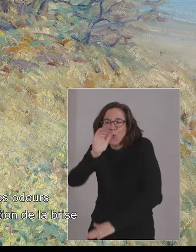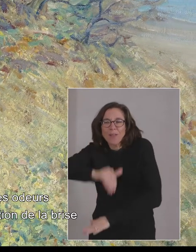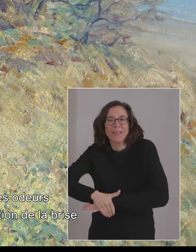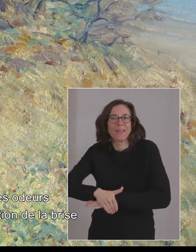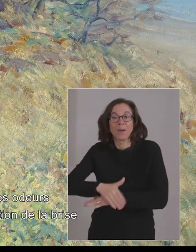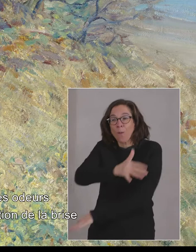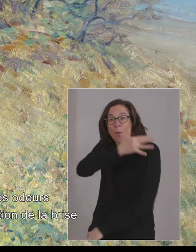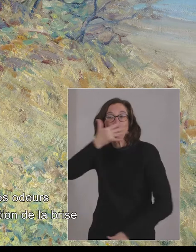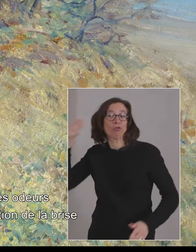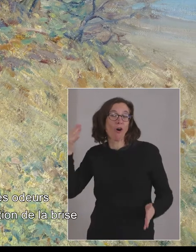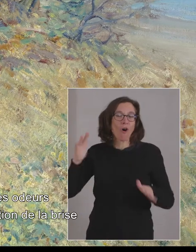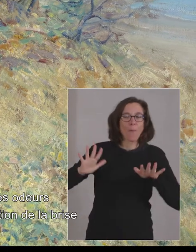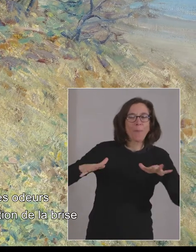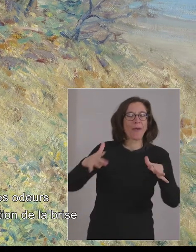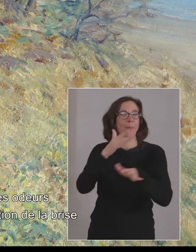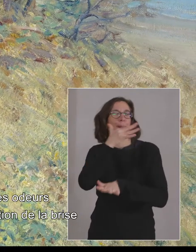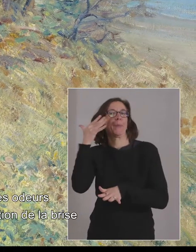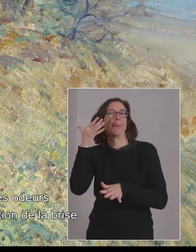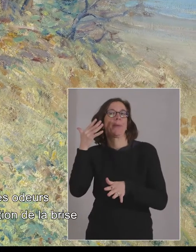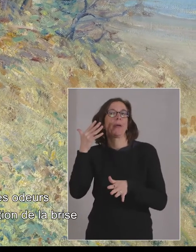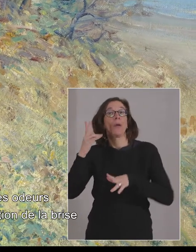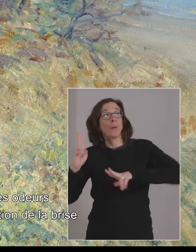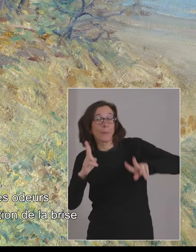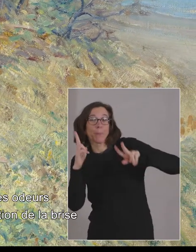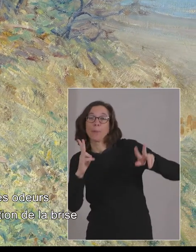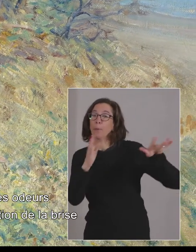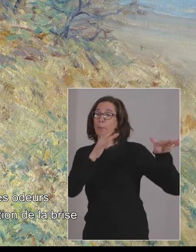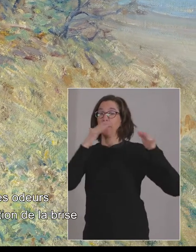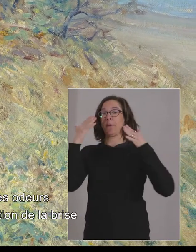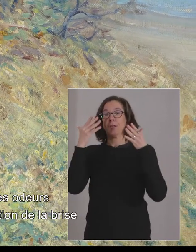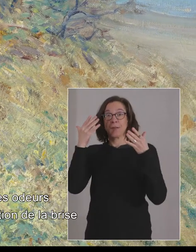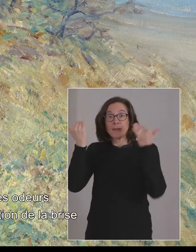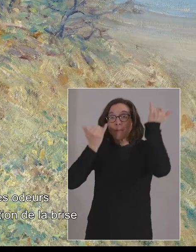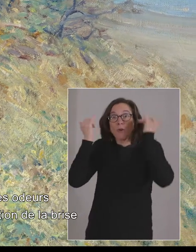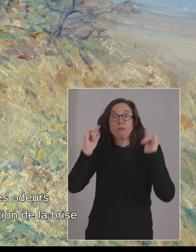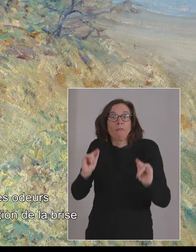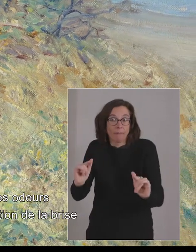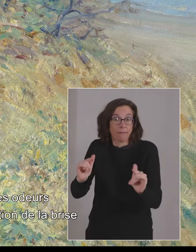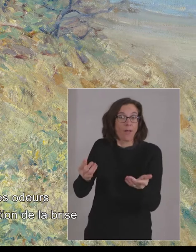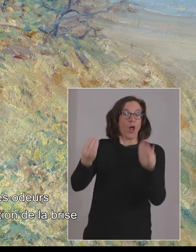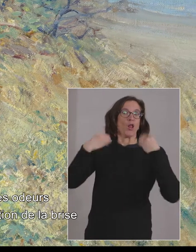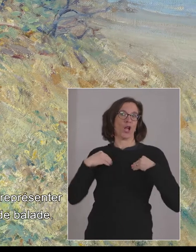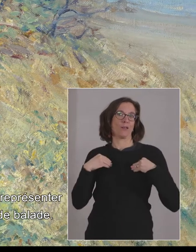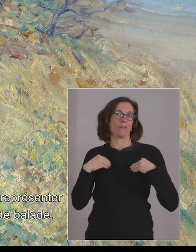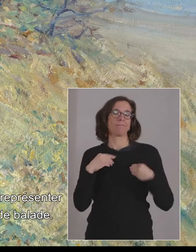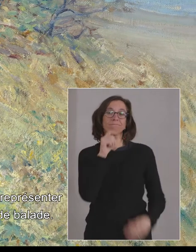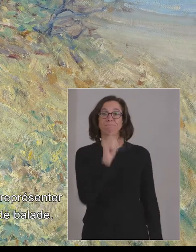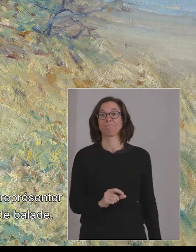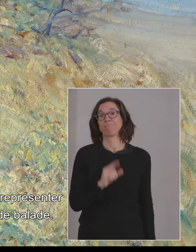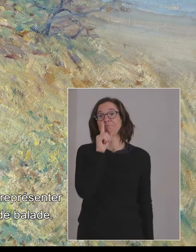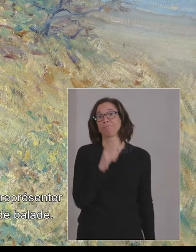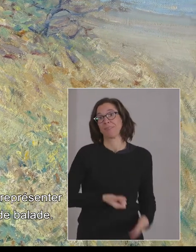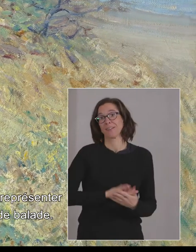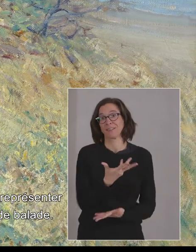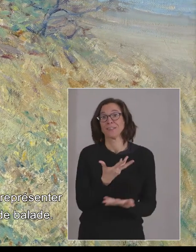ou la sensation de la brise. C'est l'atmosphère que l'artiste a voulu représenter de ce moment